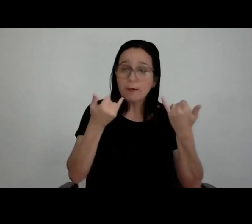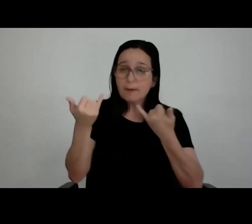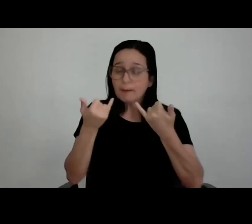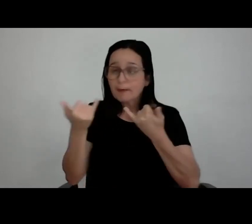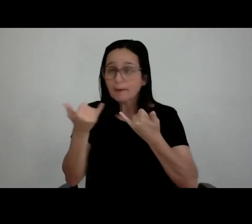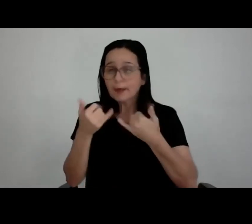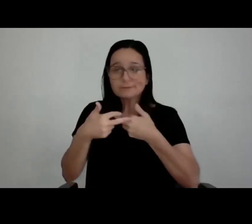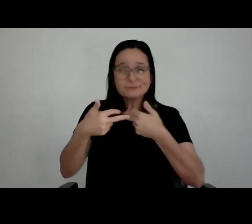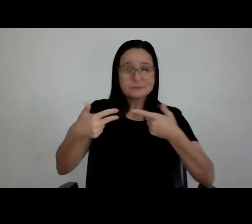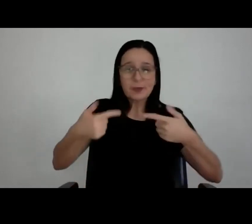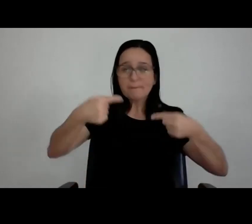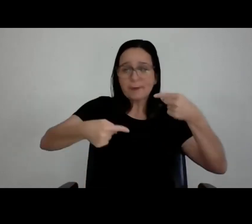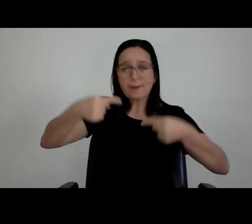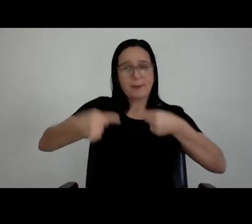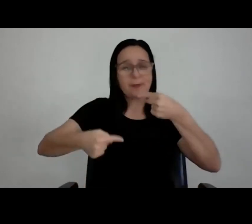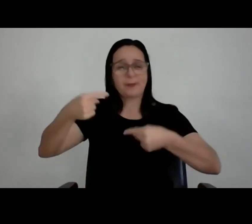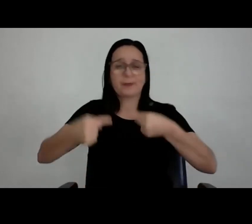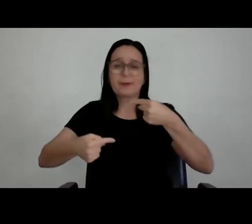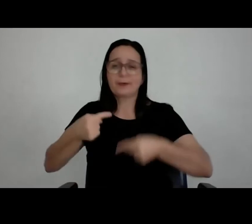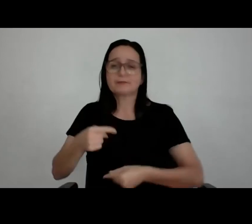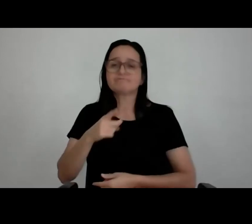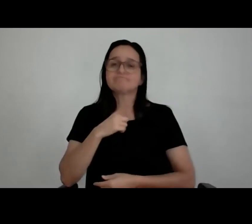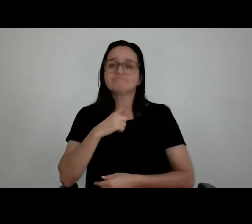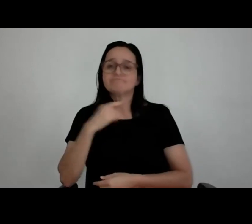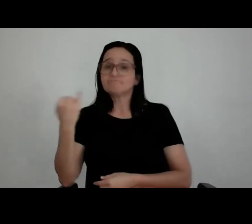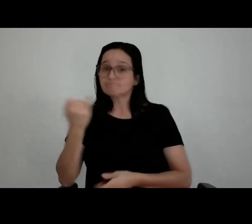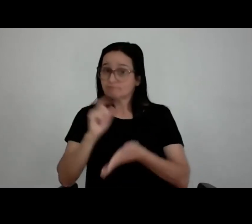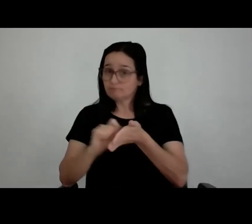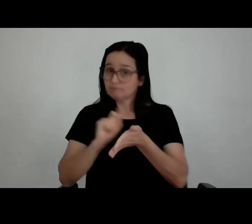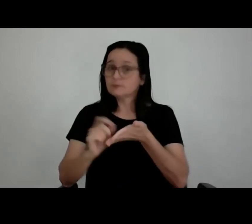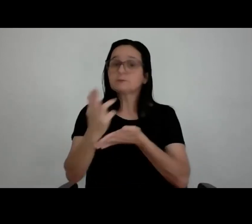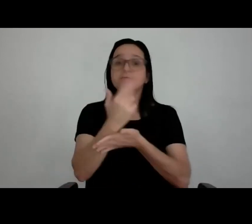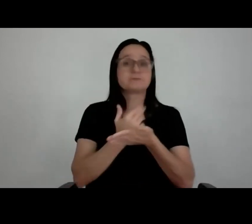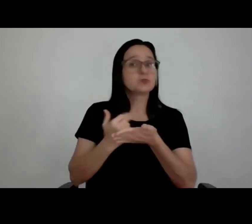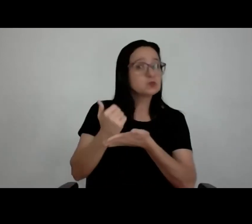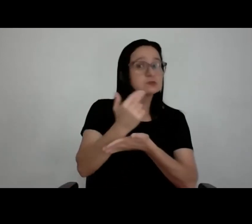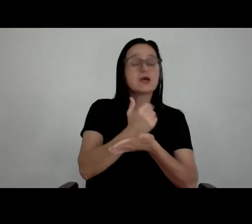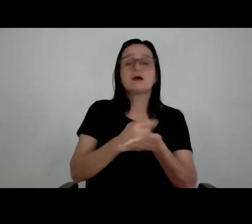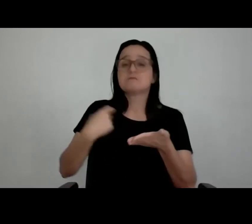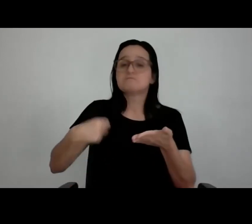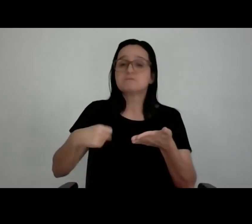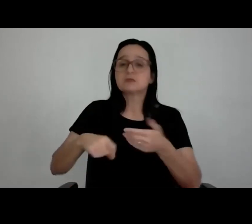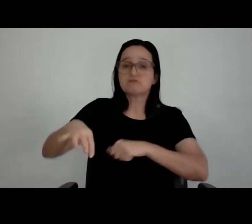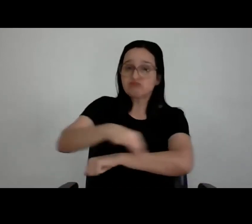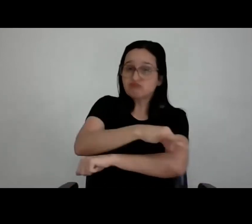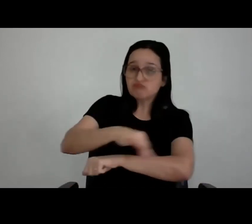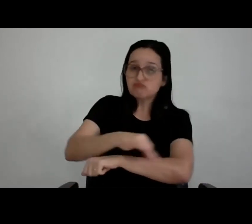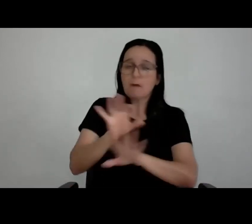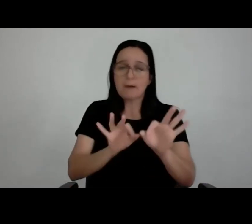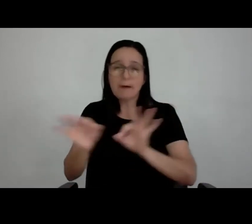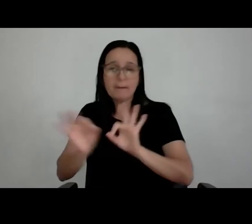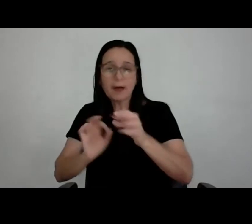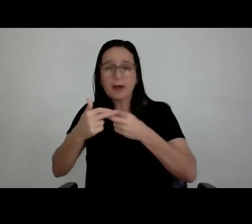que estava sendo postada, colocada, discutida na mesa, aquilo tinha que acabar em papel, em desenho e em projeto técnico, executivo,